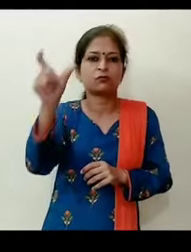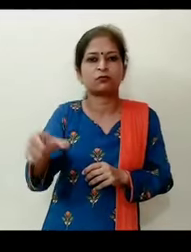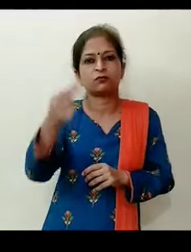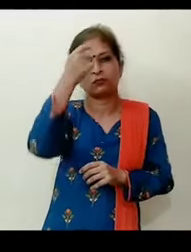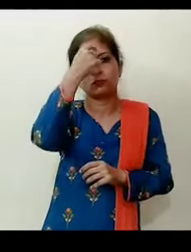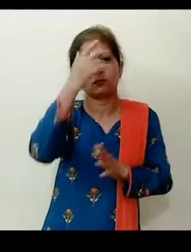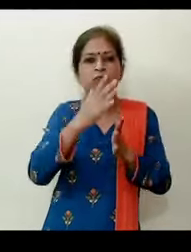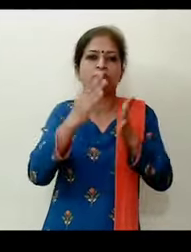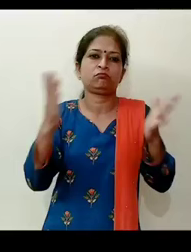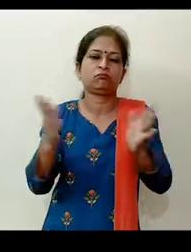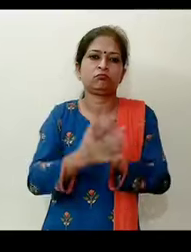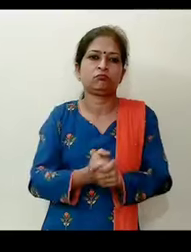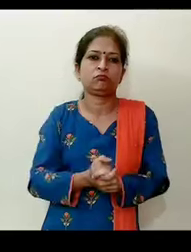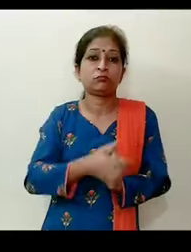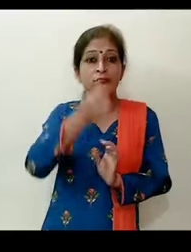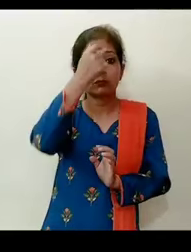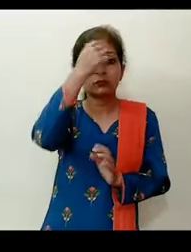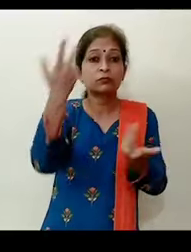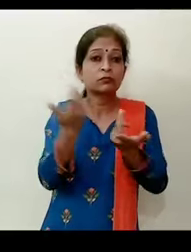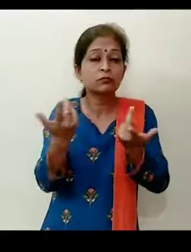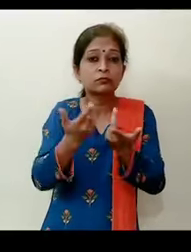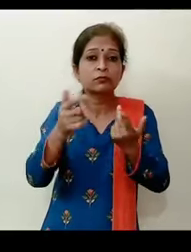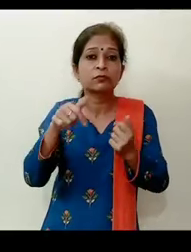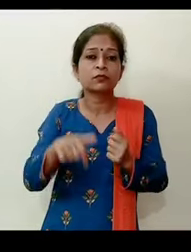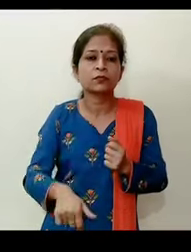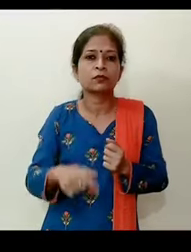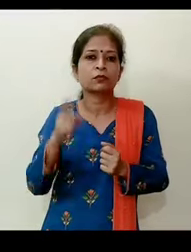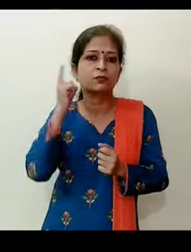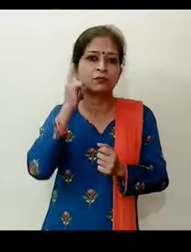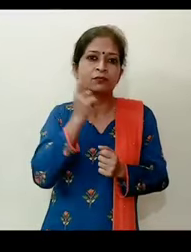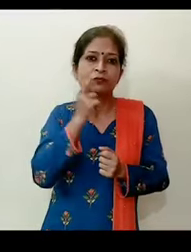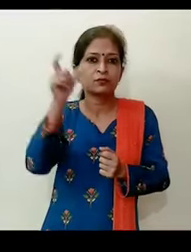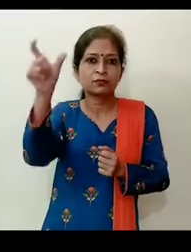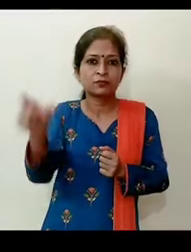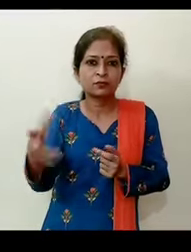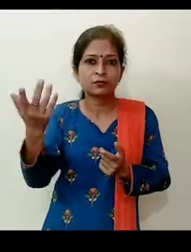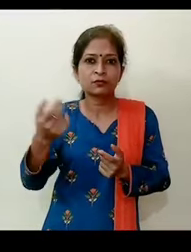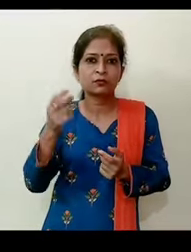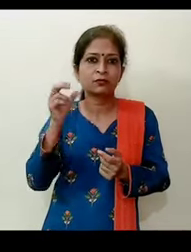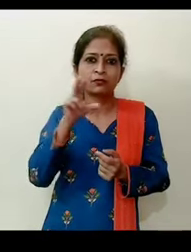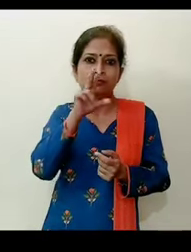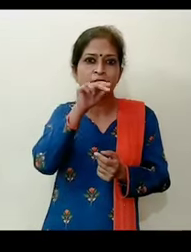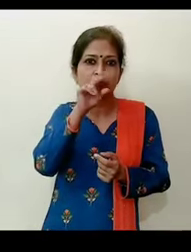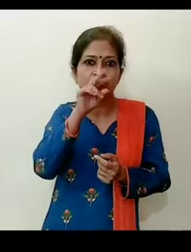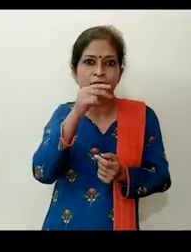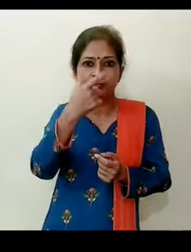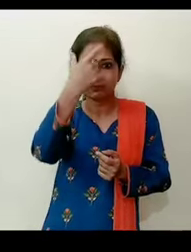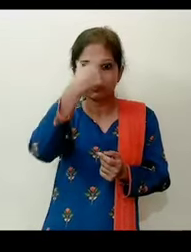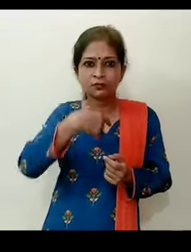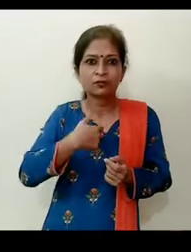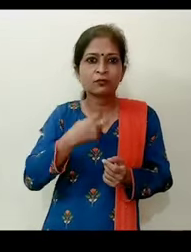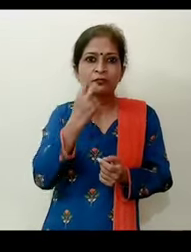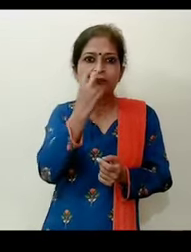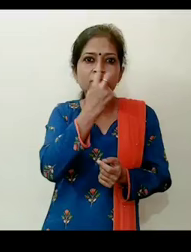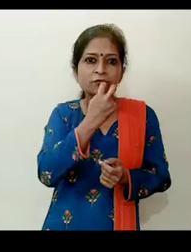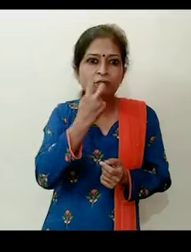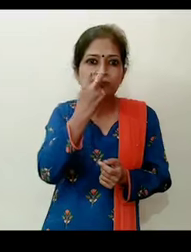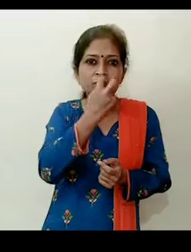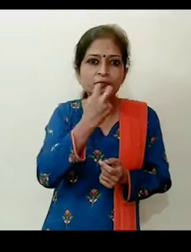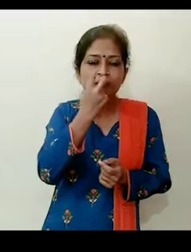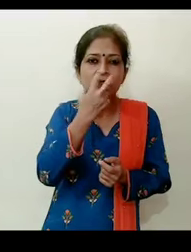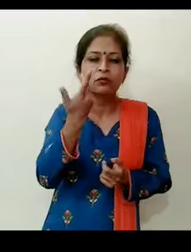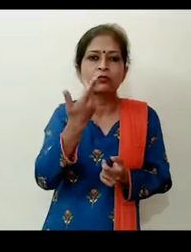है कठिनाई इसलिए होती है क्योंकि एक शवन दिव्यांग व्यक्ति व्यक्ति के होंटों के चलंग पे